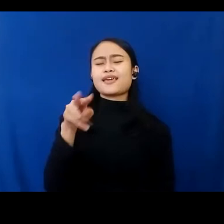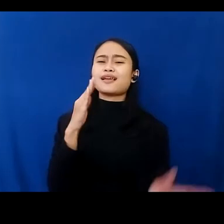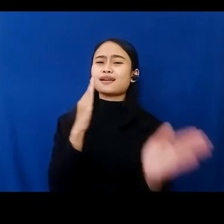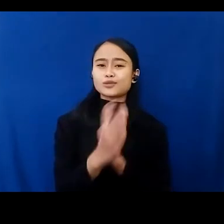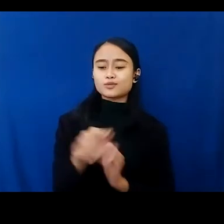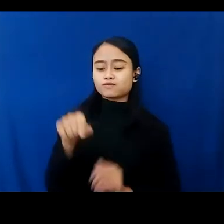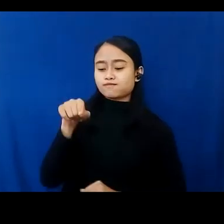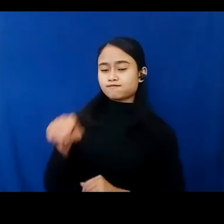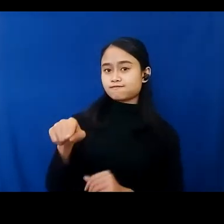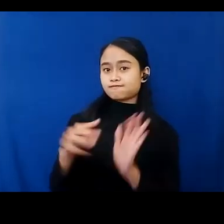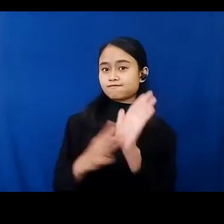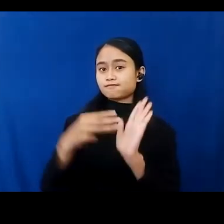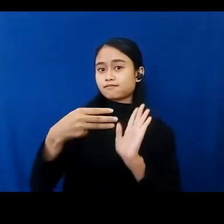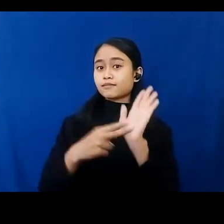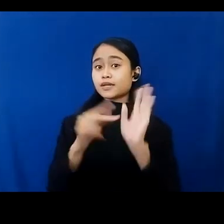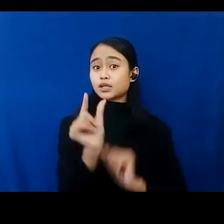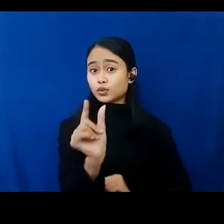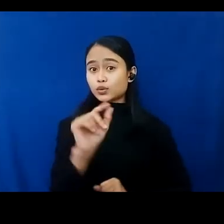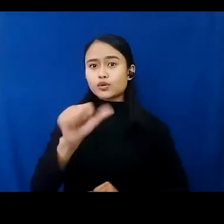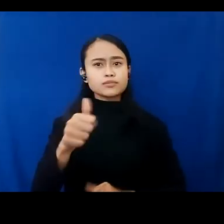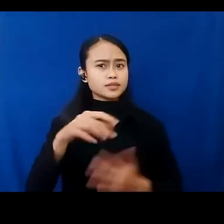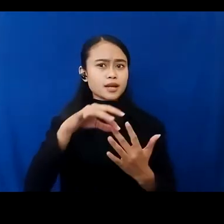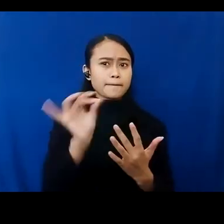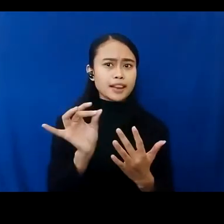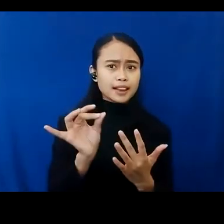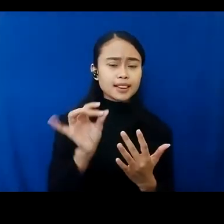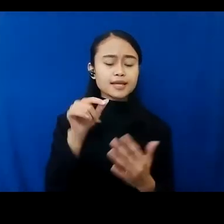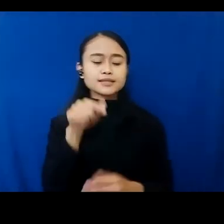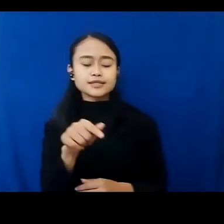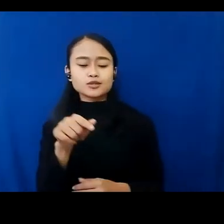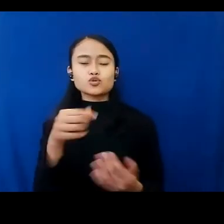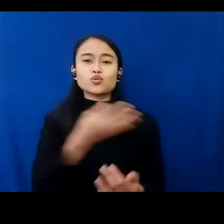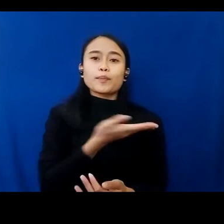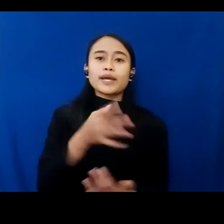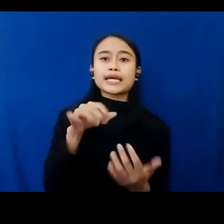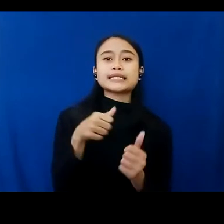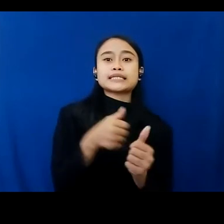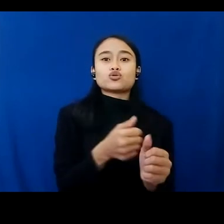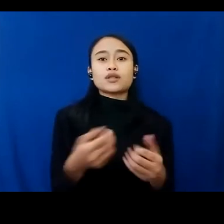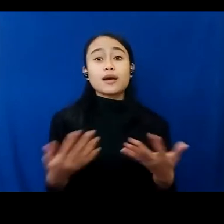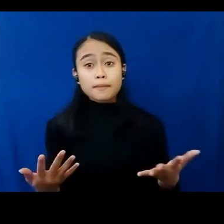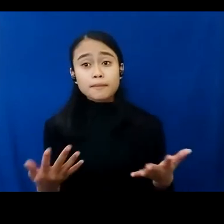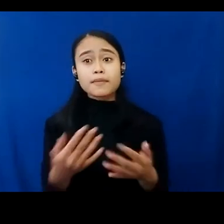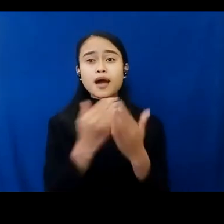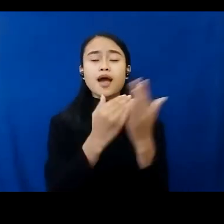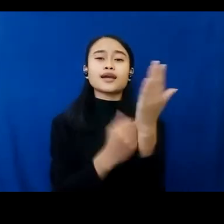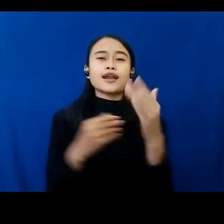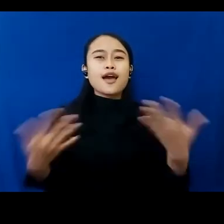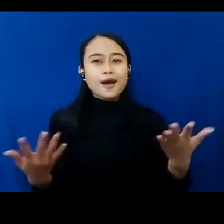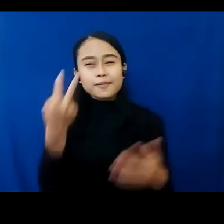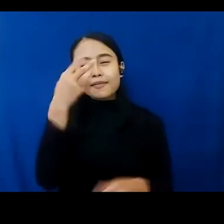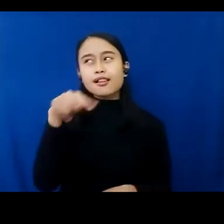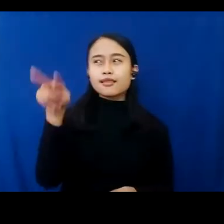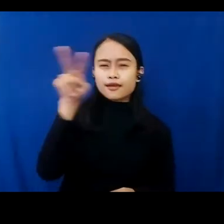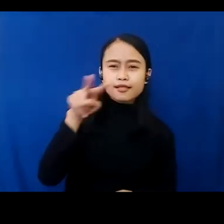Nah, nanti bisa pilih langsung di situ Anda ingin mengikuti agenda yang mana, kegiatan seperti apa, ingin lihat-lihat mungkin pameran virtualnya, nah Anda